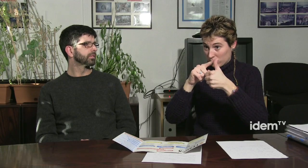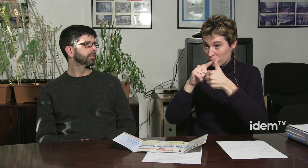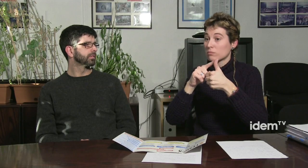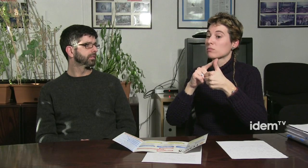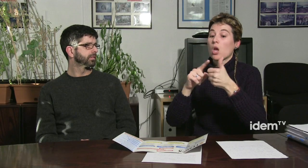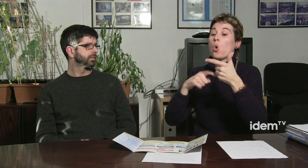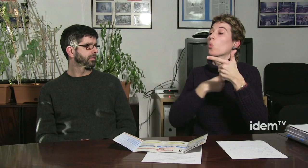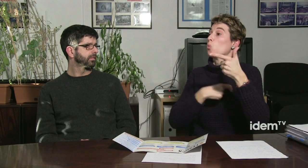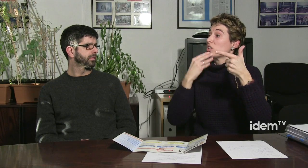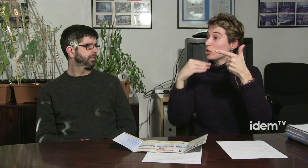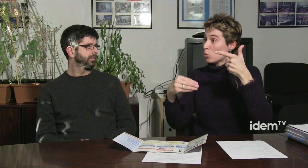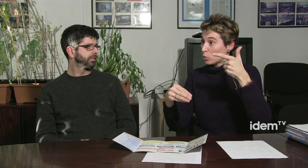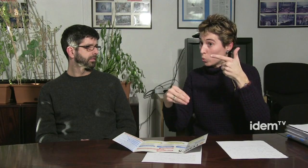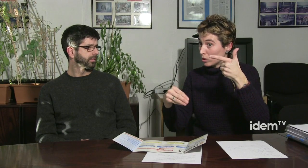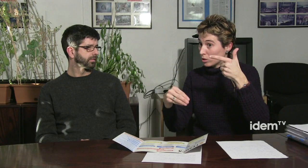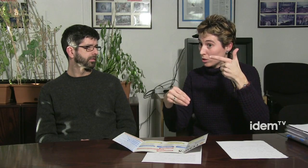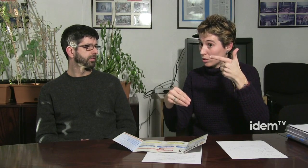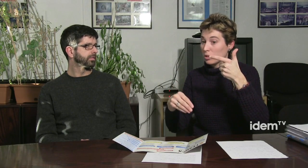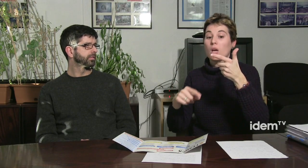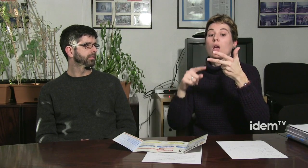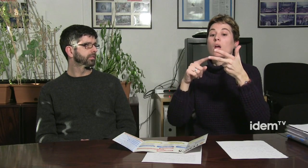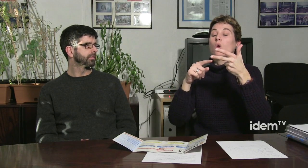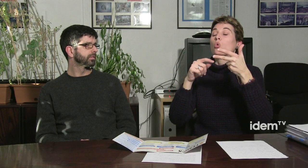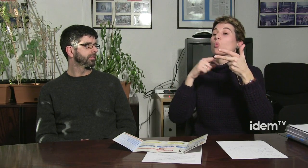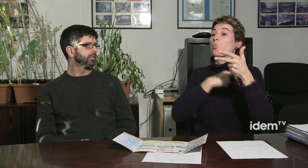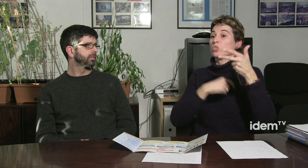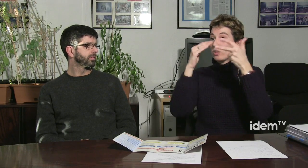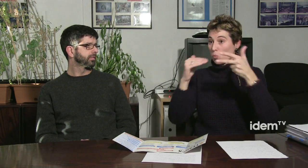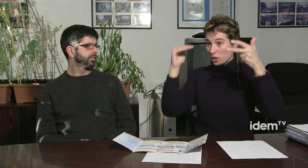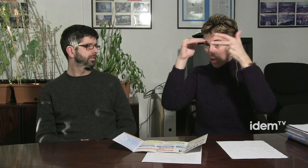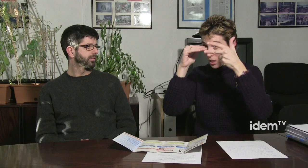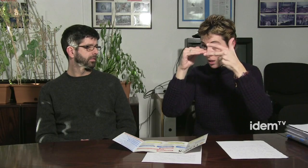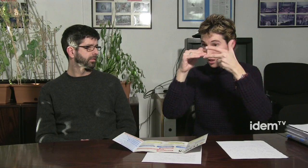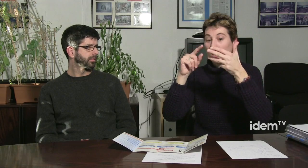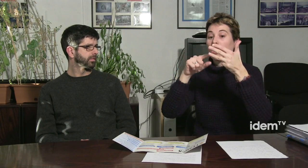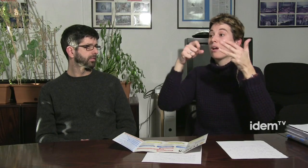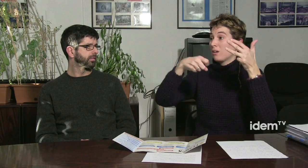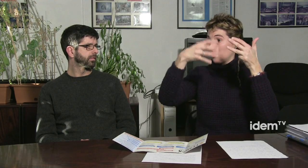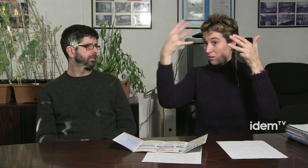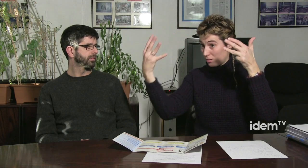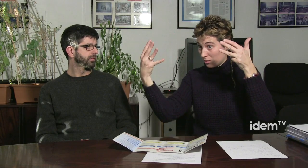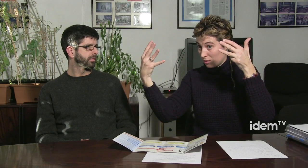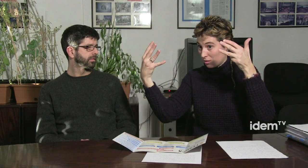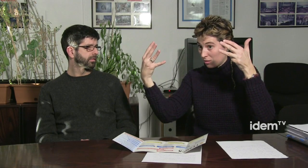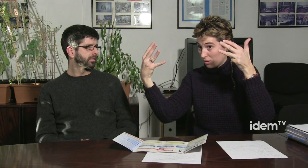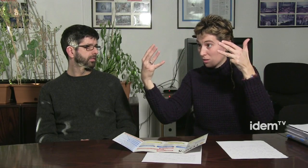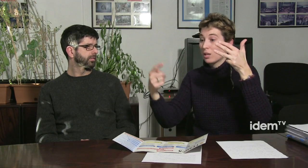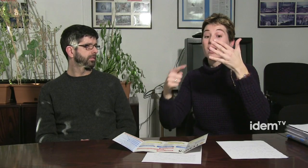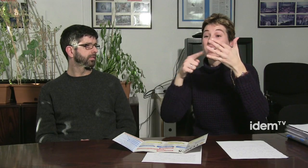El departament de persones grans, el departament de joventut, la comissió d'igualtat, la comissió de LGTB,